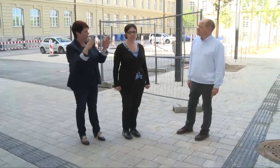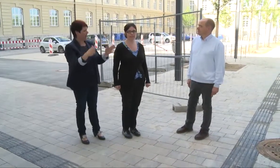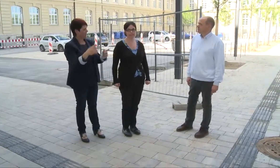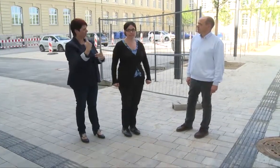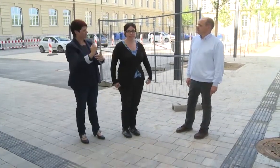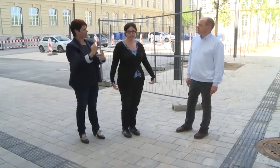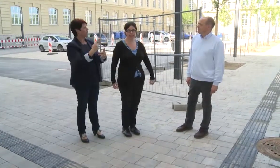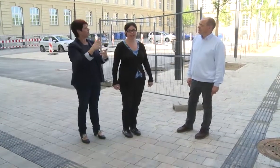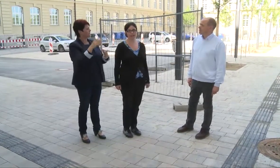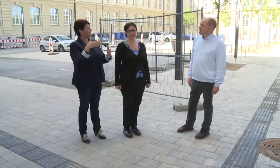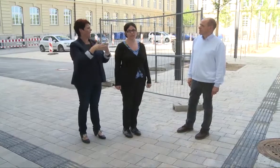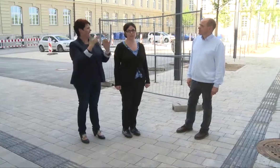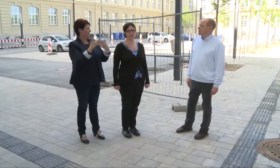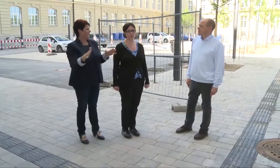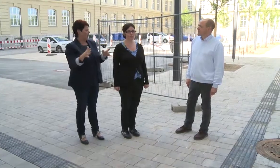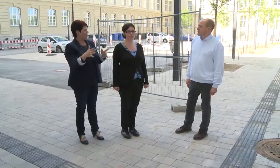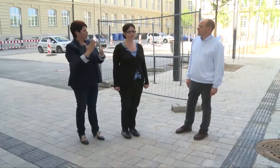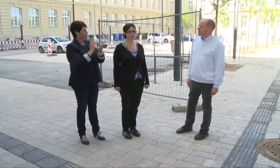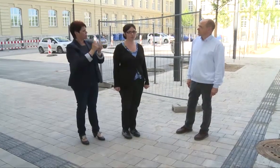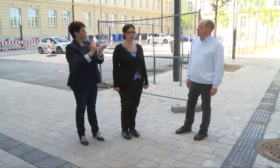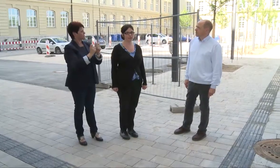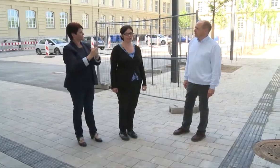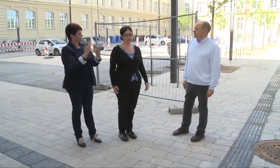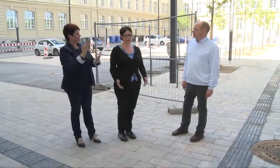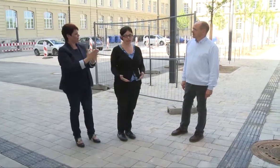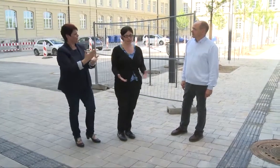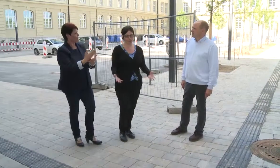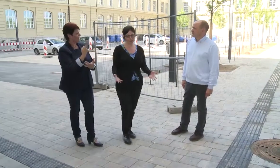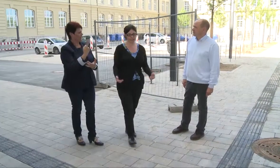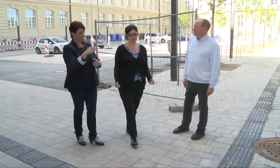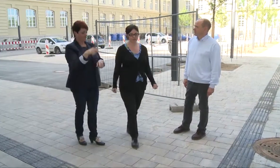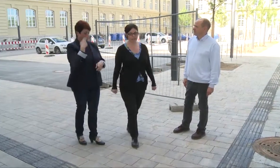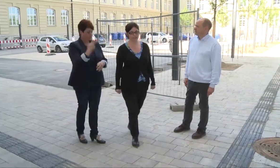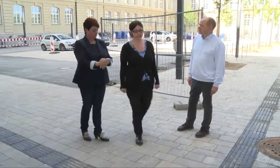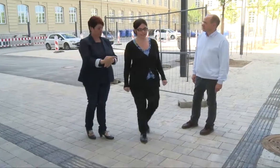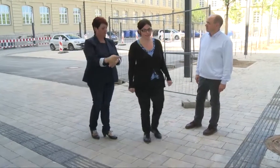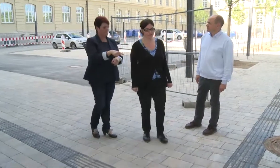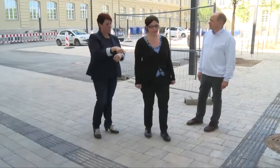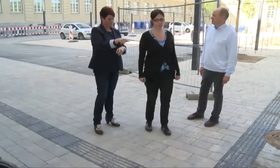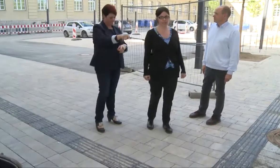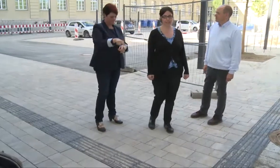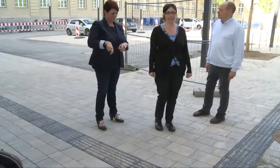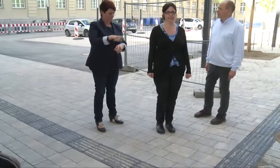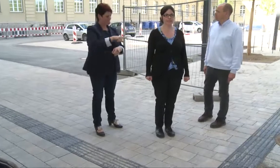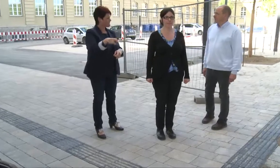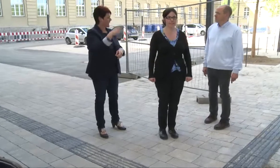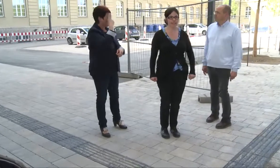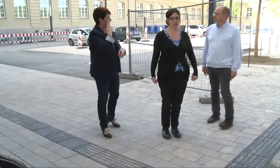die Barrierefreiheit entsprechend umgesetzt wurde Hier unten sehen wir das Blindenleitsystem, was jetzt neu